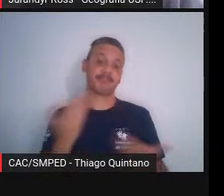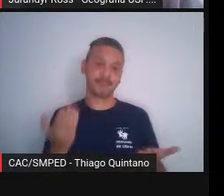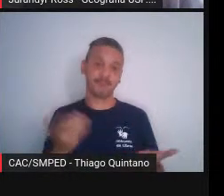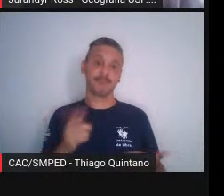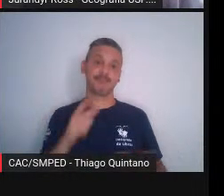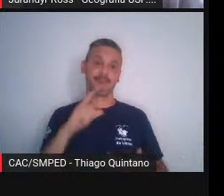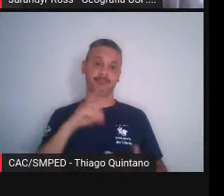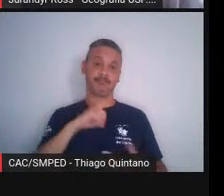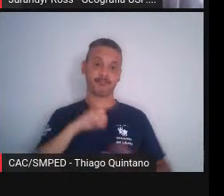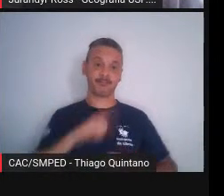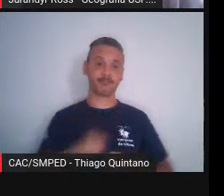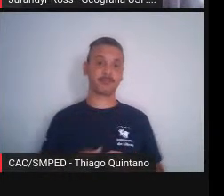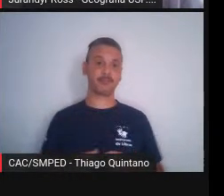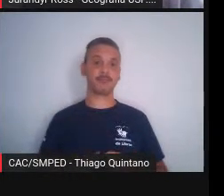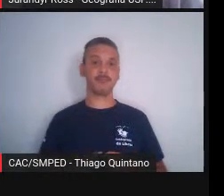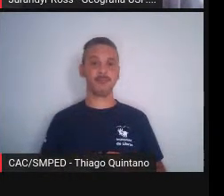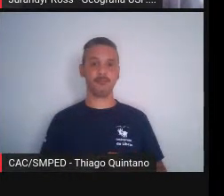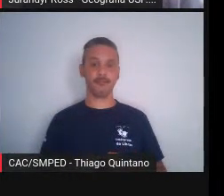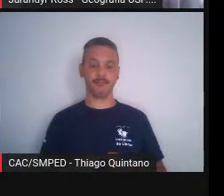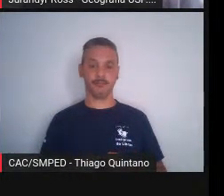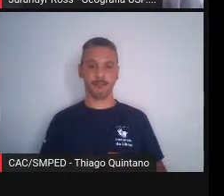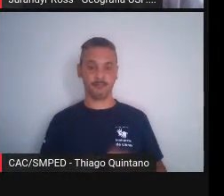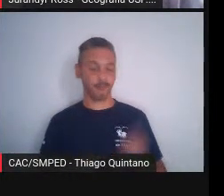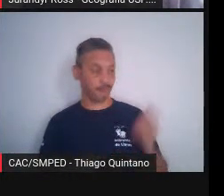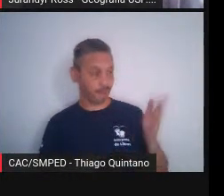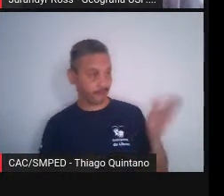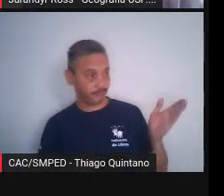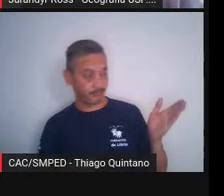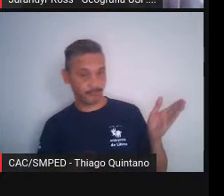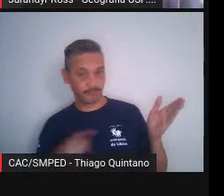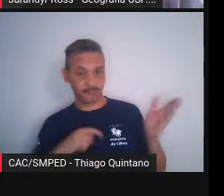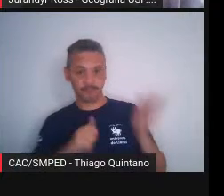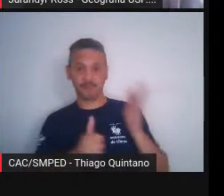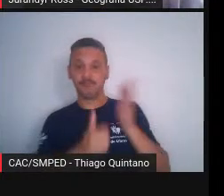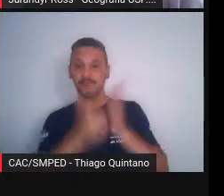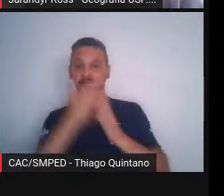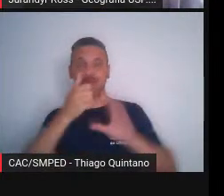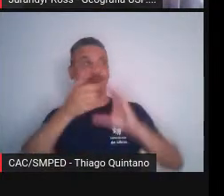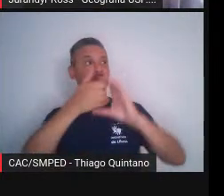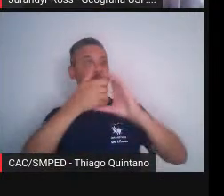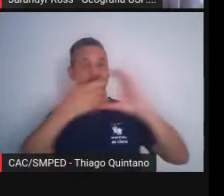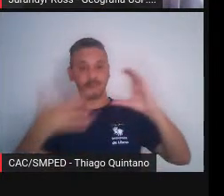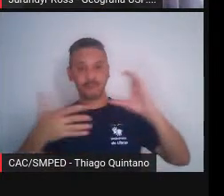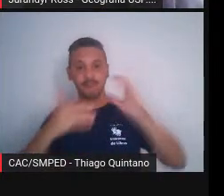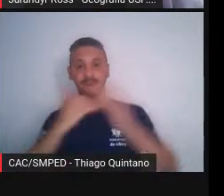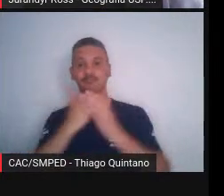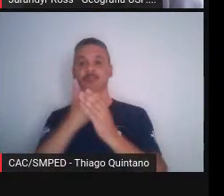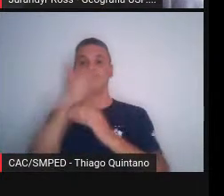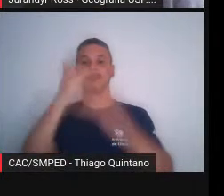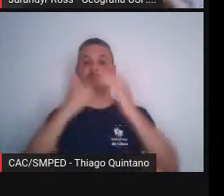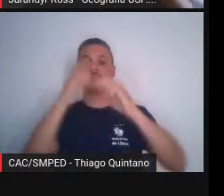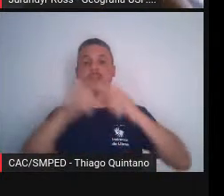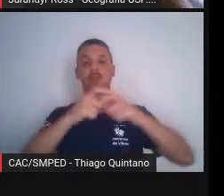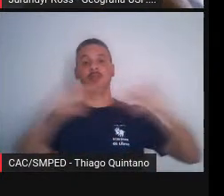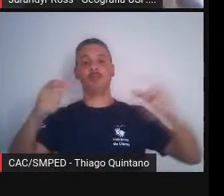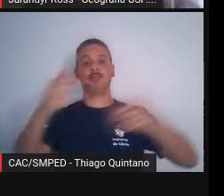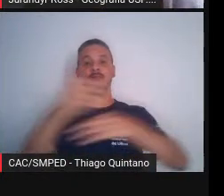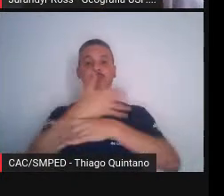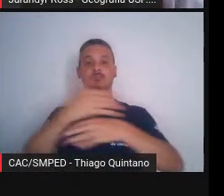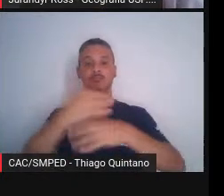mas ocupou. E aí temos vários aspectos do crescimento da cidade, um crescimento